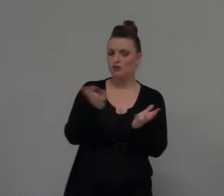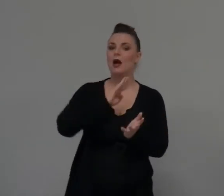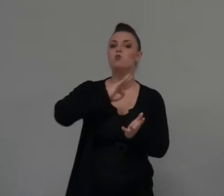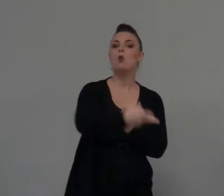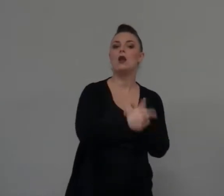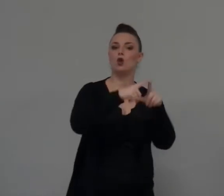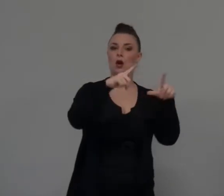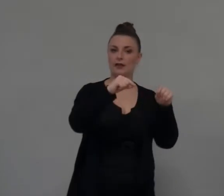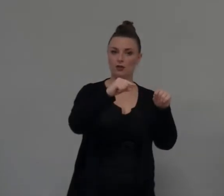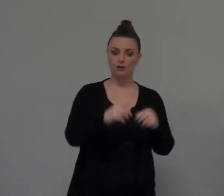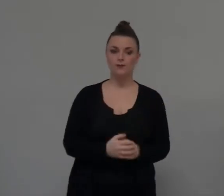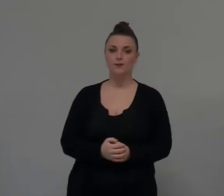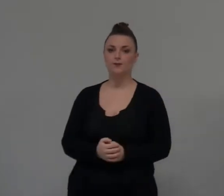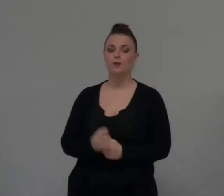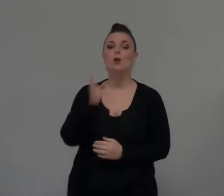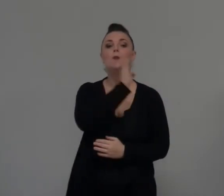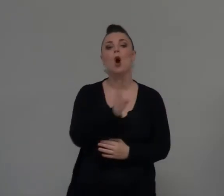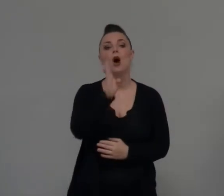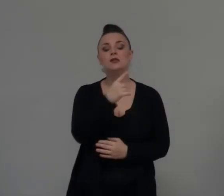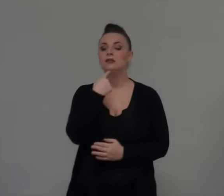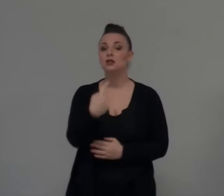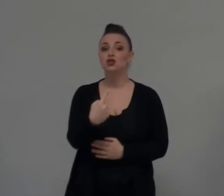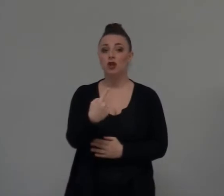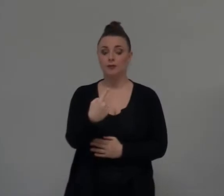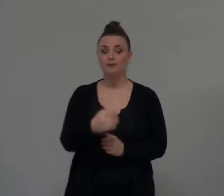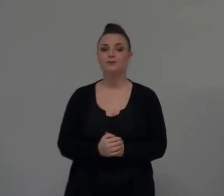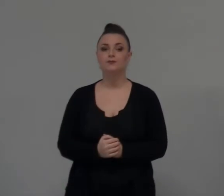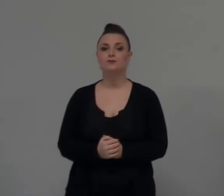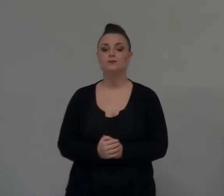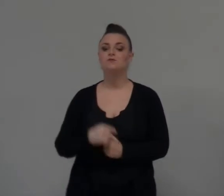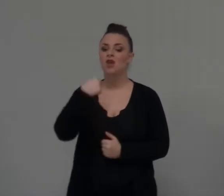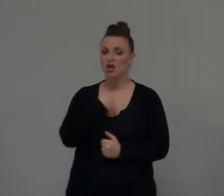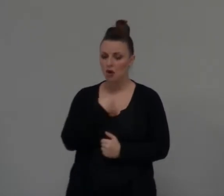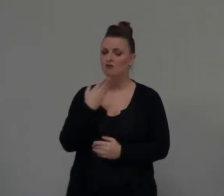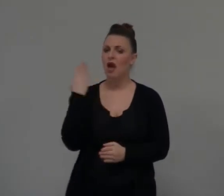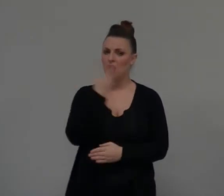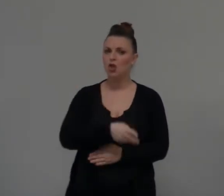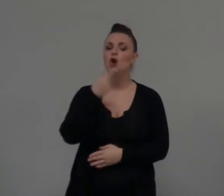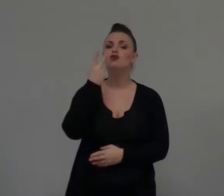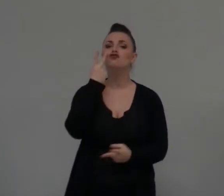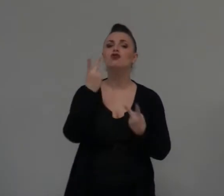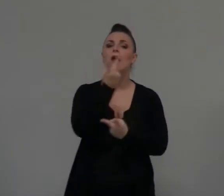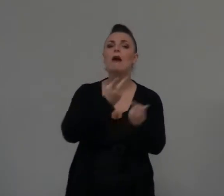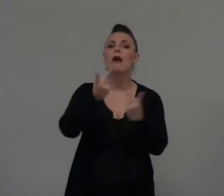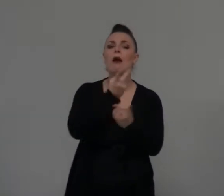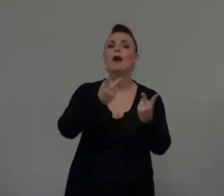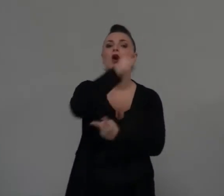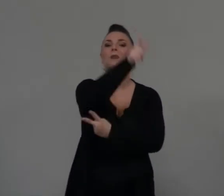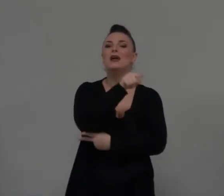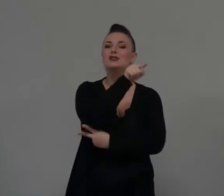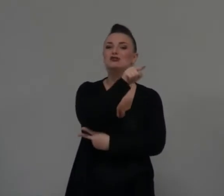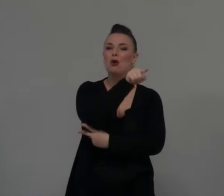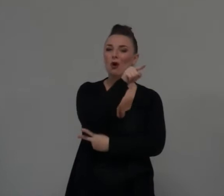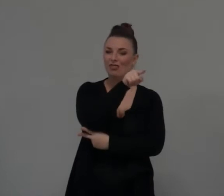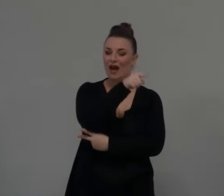che aveva conosciato Boaz e aveva detto, ok, io andrò, cercherò una persona e Naomi, una bella,